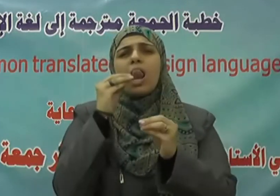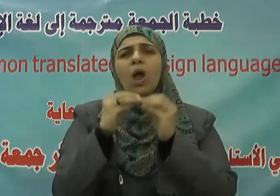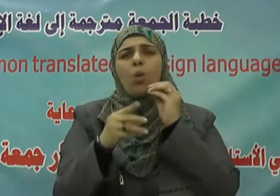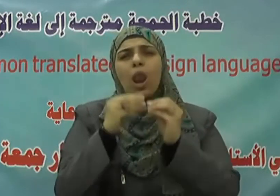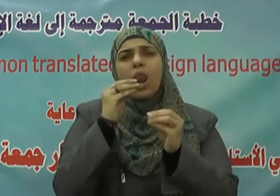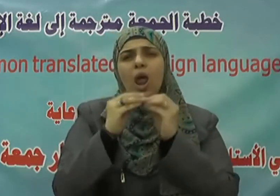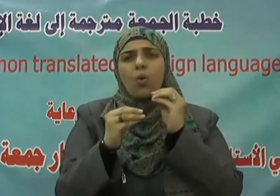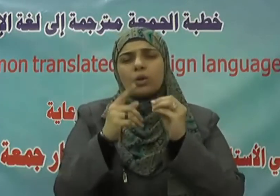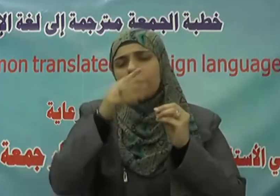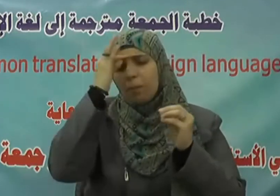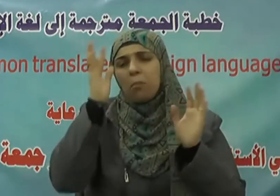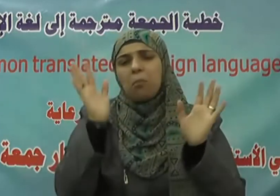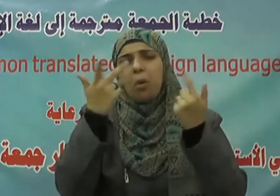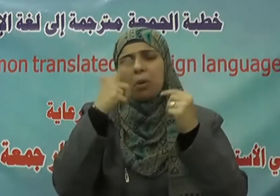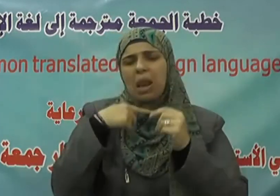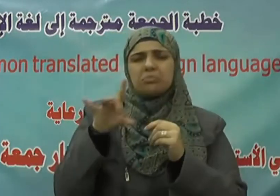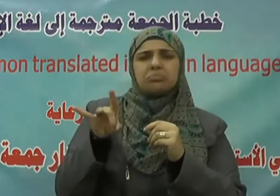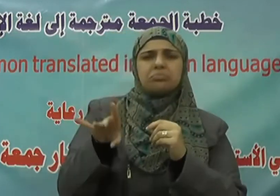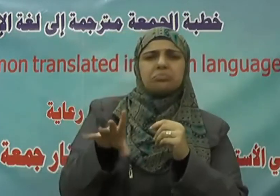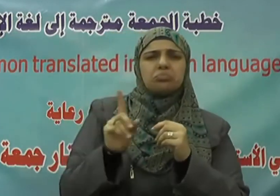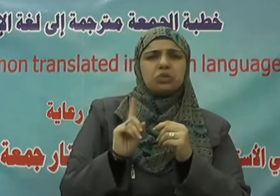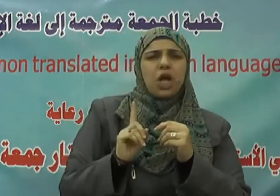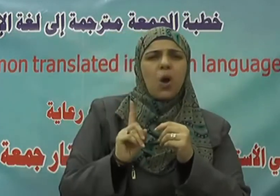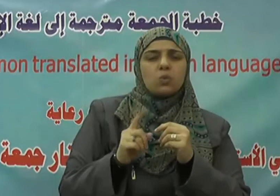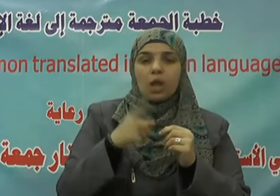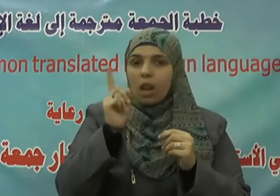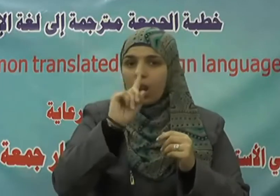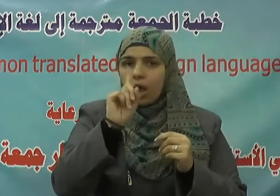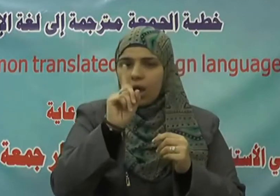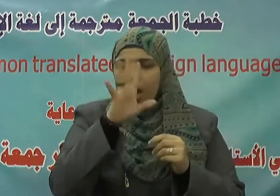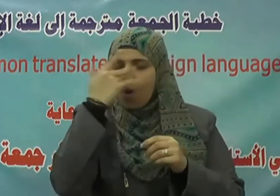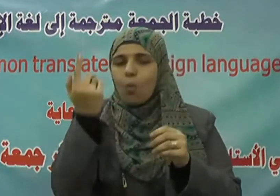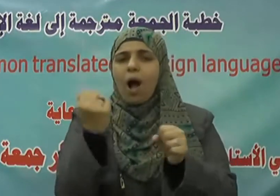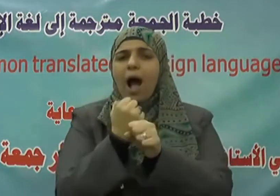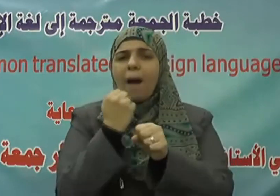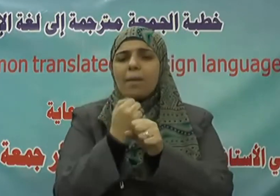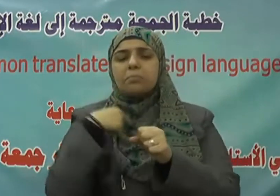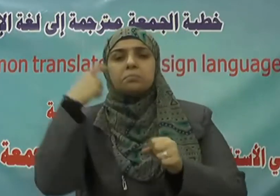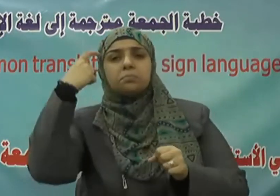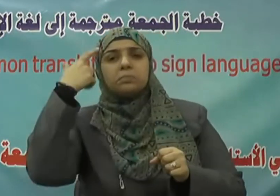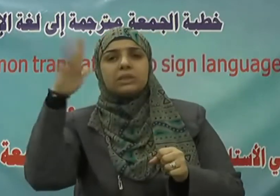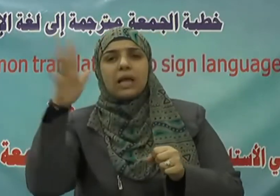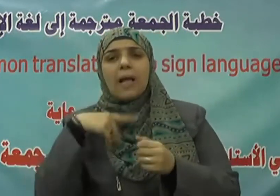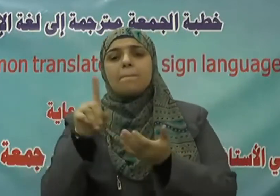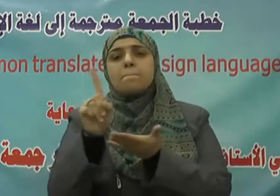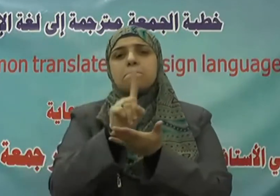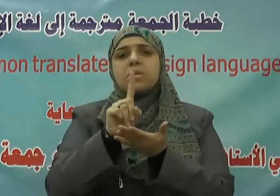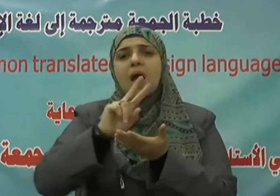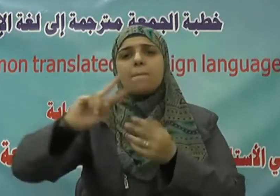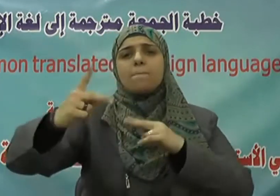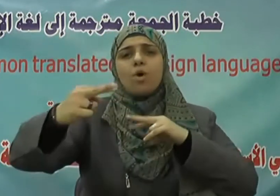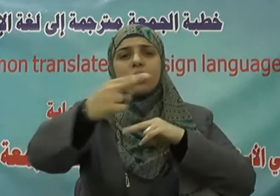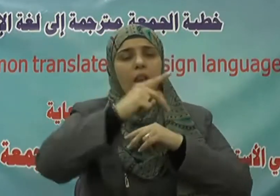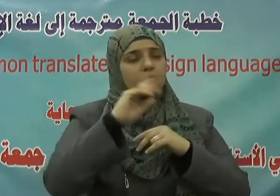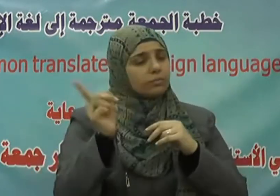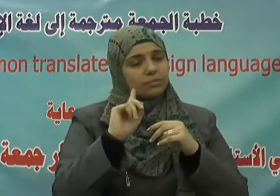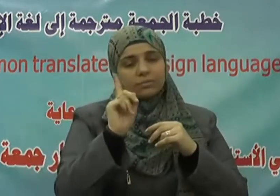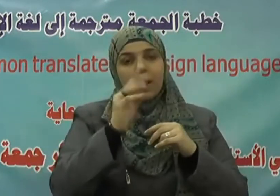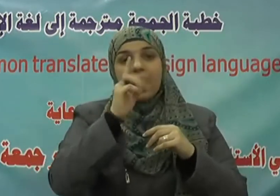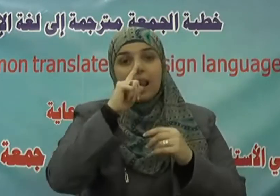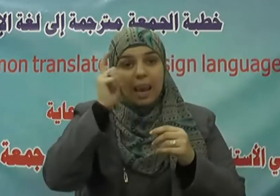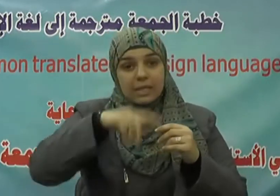يمكن الاستغناء عنه أو العمل به في بيئة دون أخرى بل هي